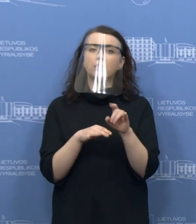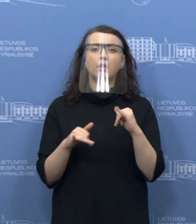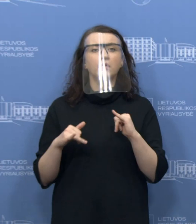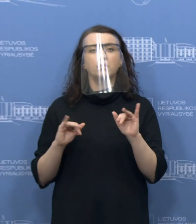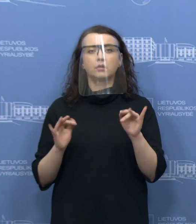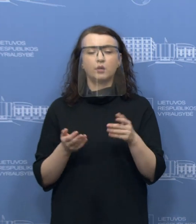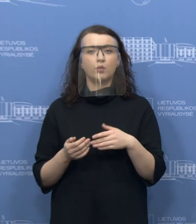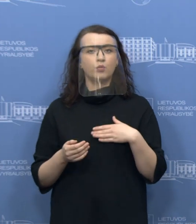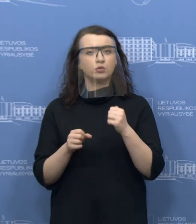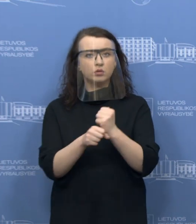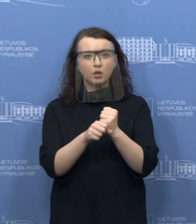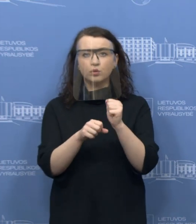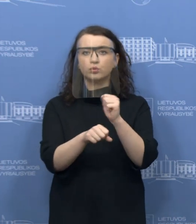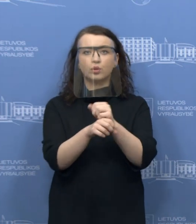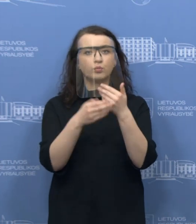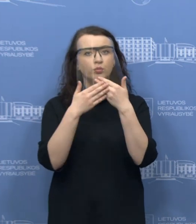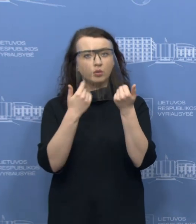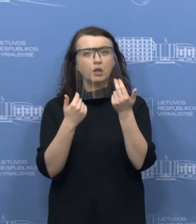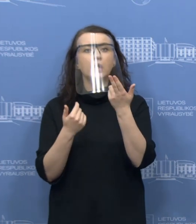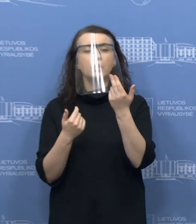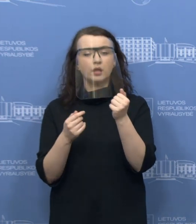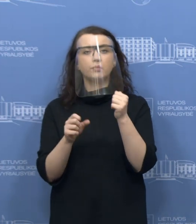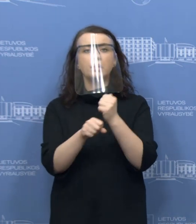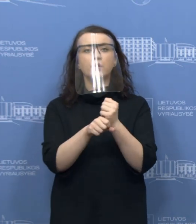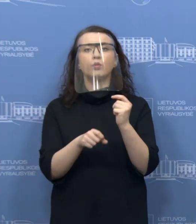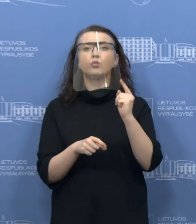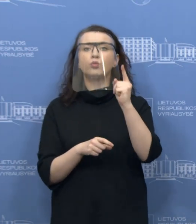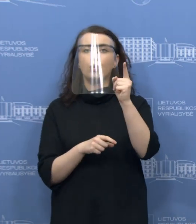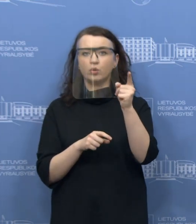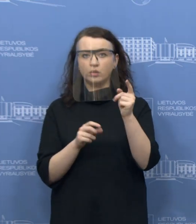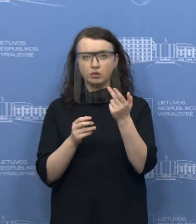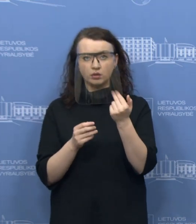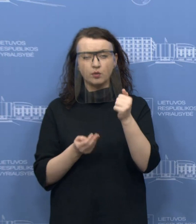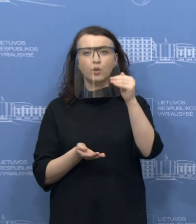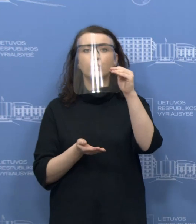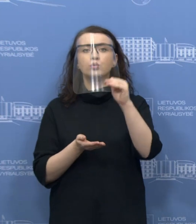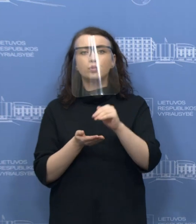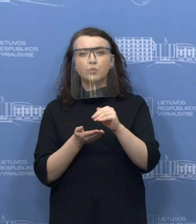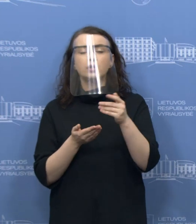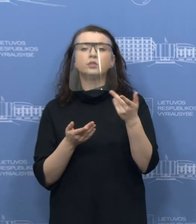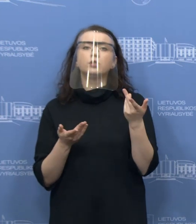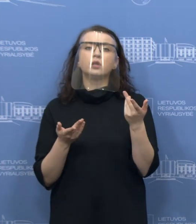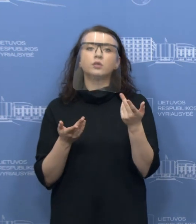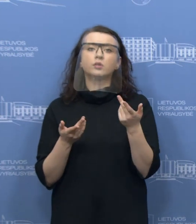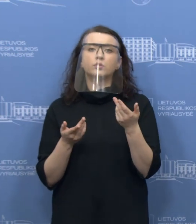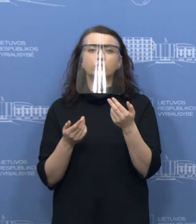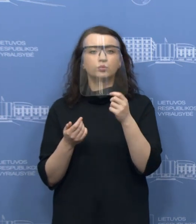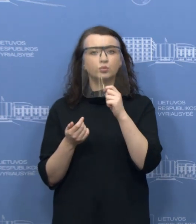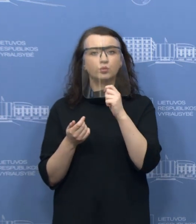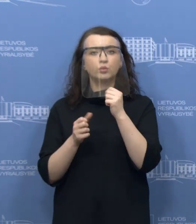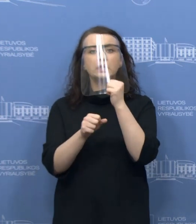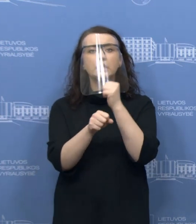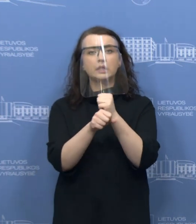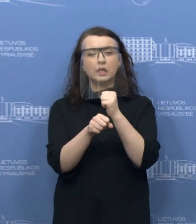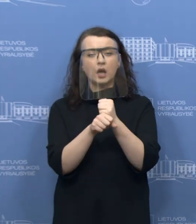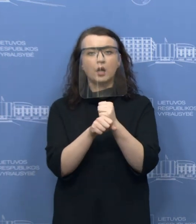Mūsų darbas nesustojo, taip mes šiandien su klientais dirbame nuo tolinių būdu. Sumažėjo tik operatyvių patikrinimų skaičius ir tai yra natūralu,